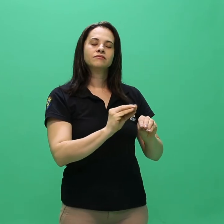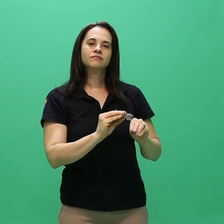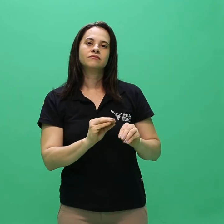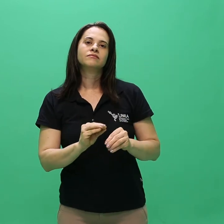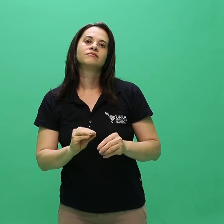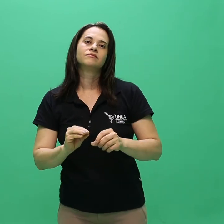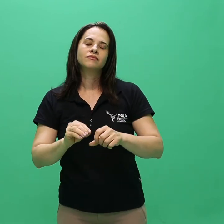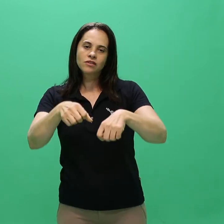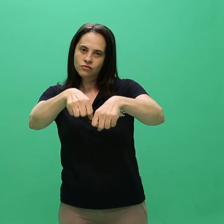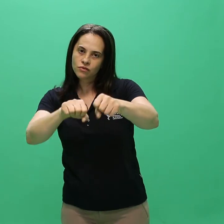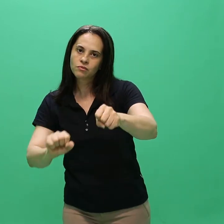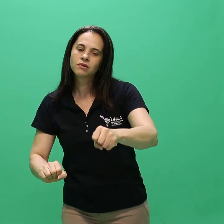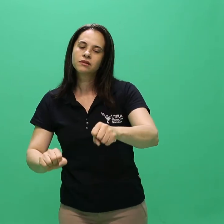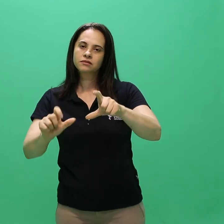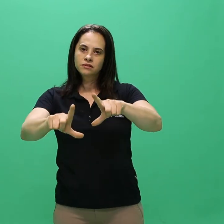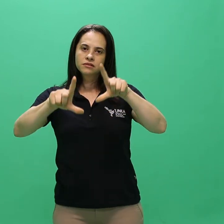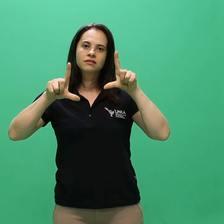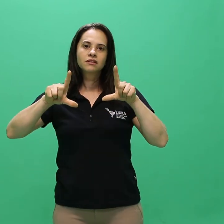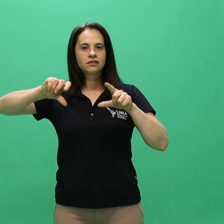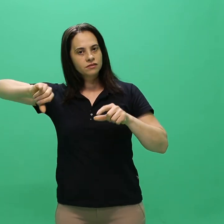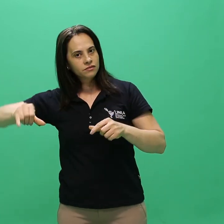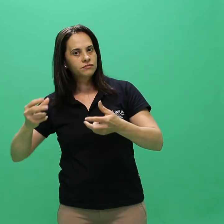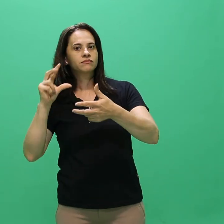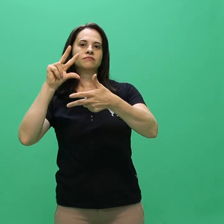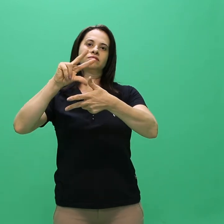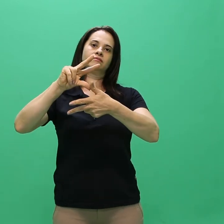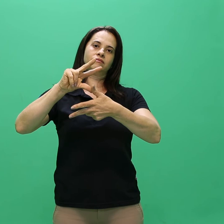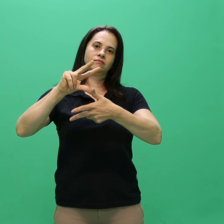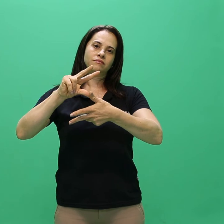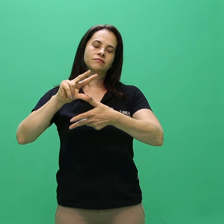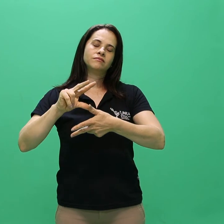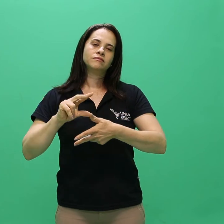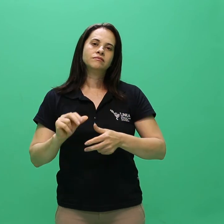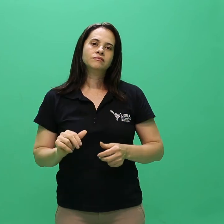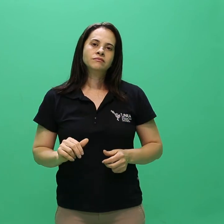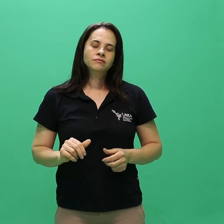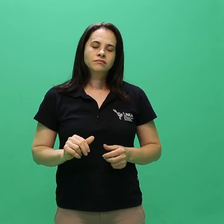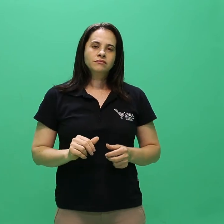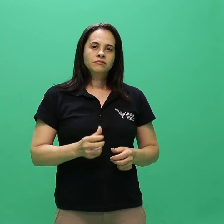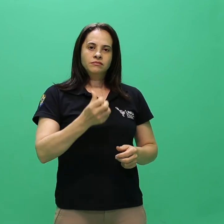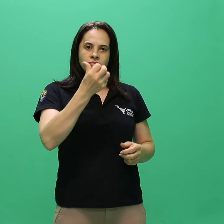Da ocupação das vagas em aproveitamento de diploma.